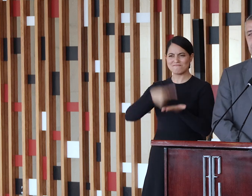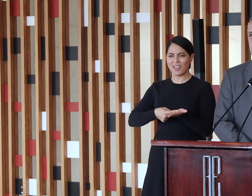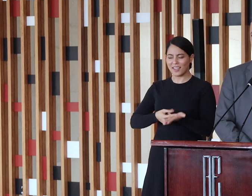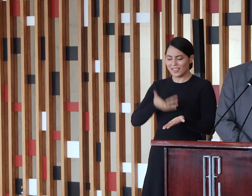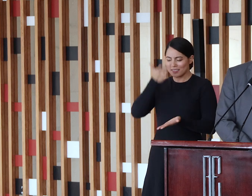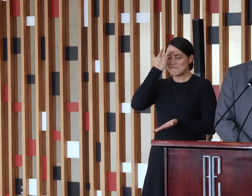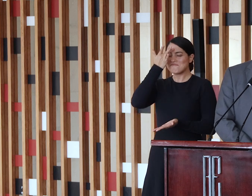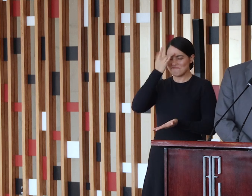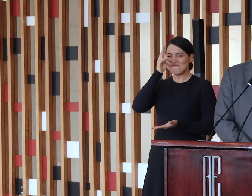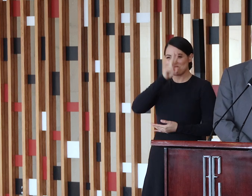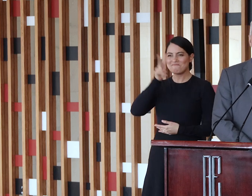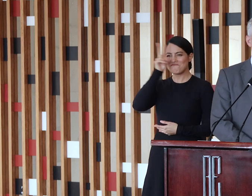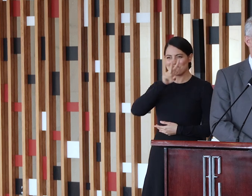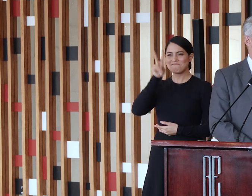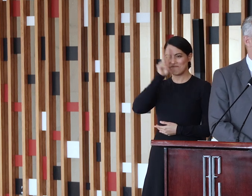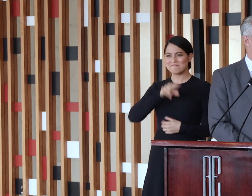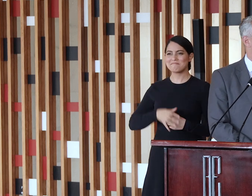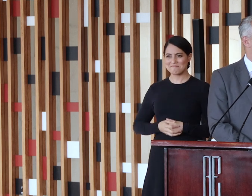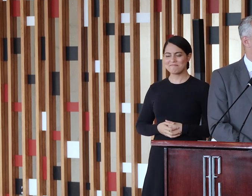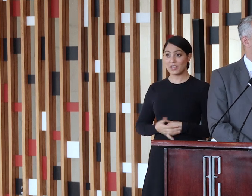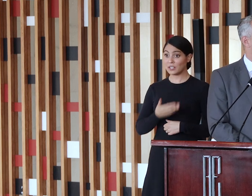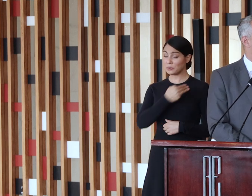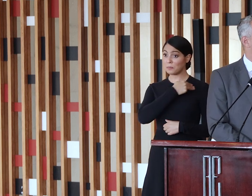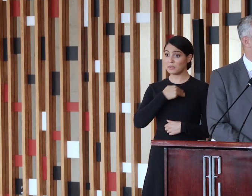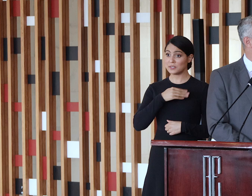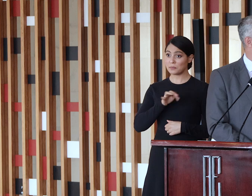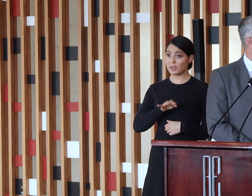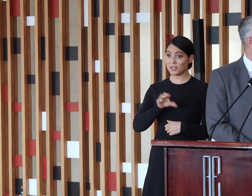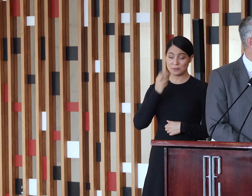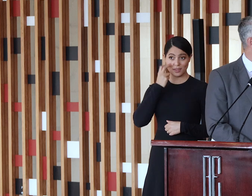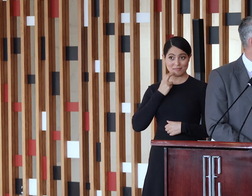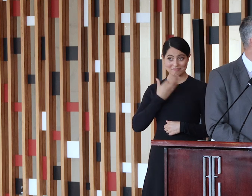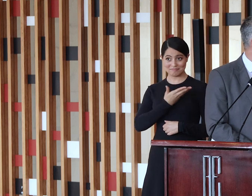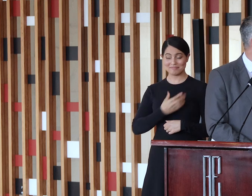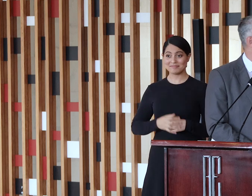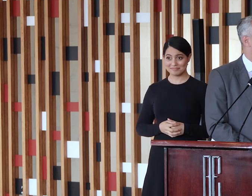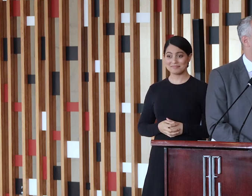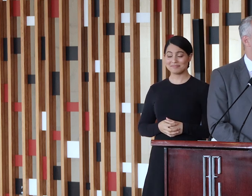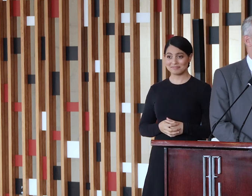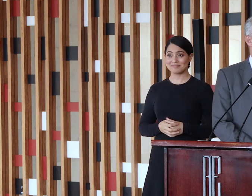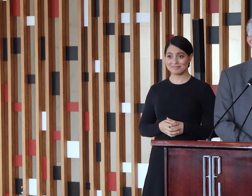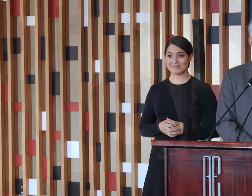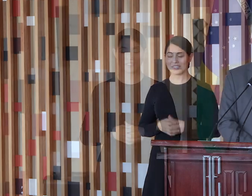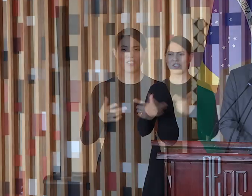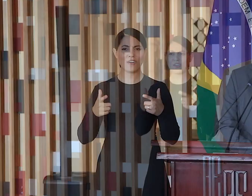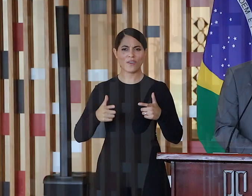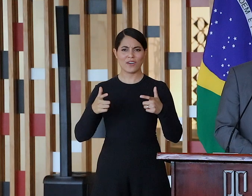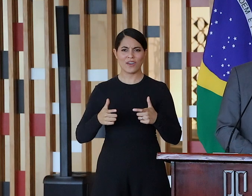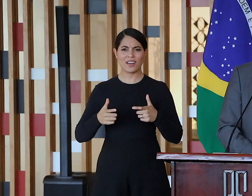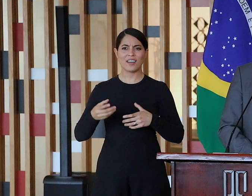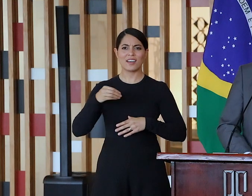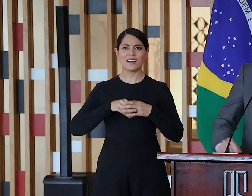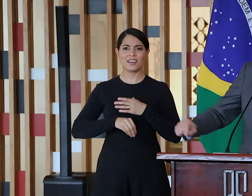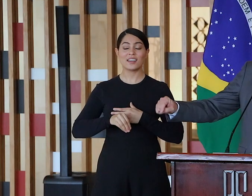memória dos capixabas, o gesto do ministro Bento estar com a gente dentro de uma pedreira, dentro das jazidas